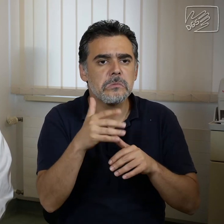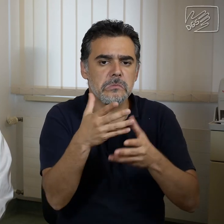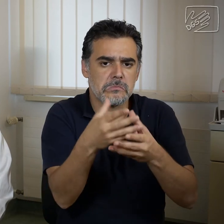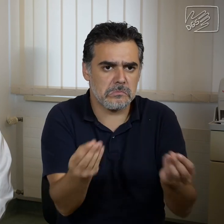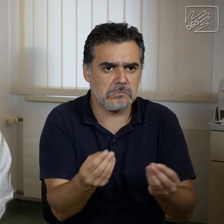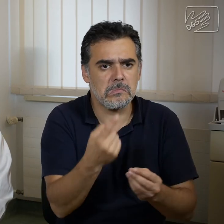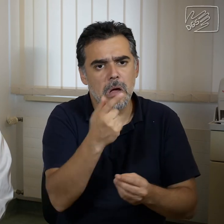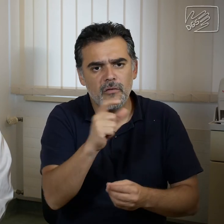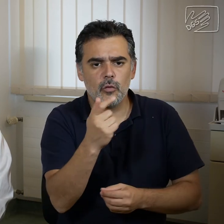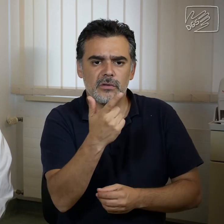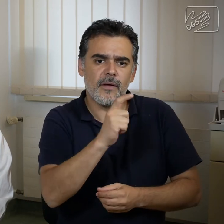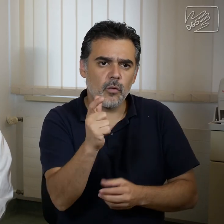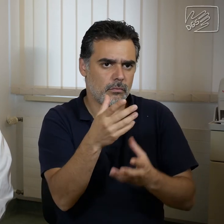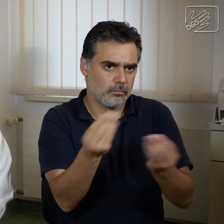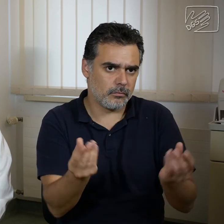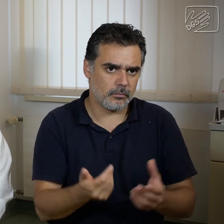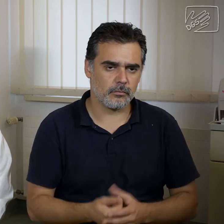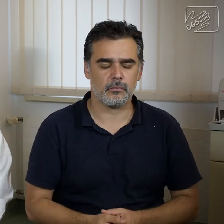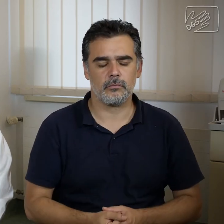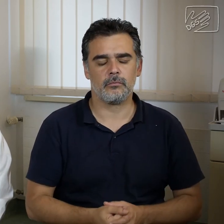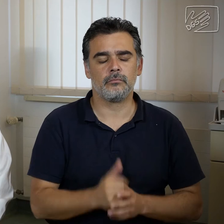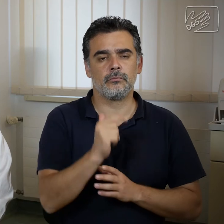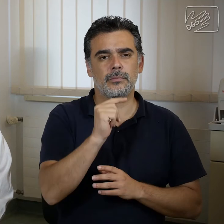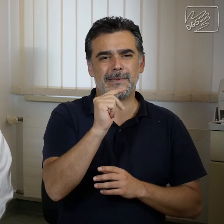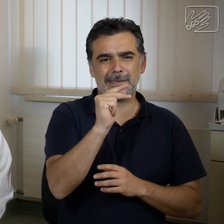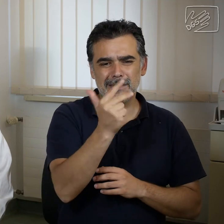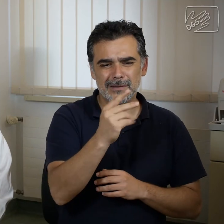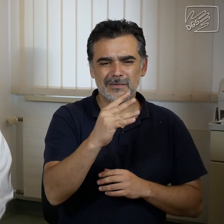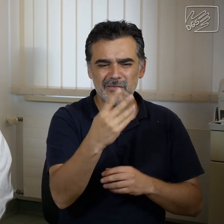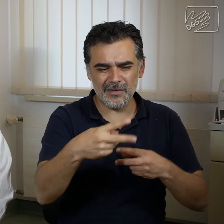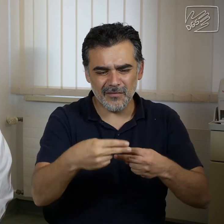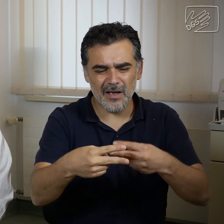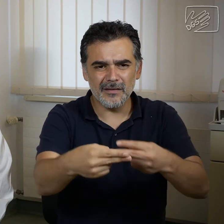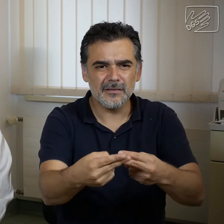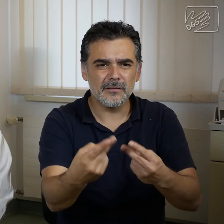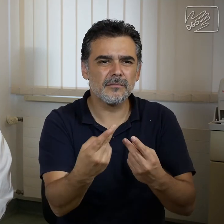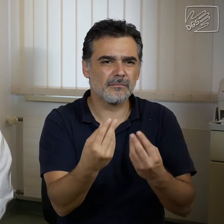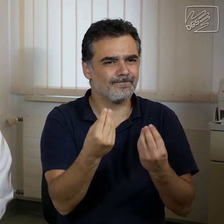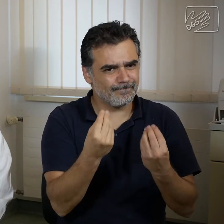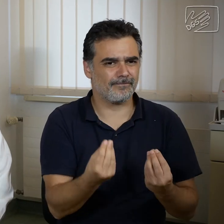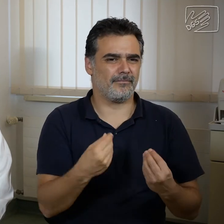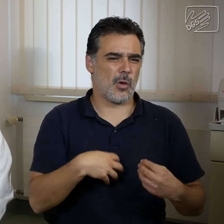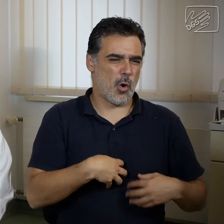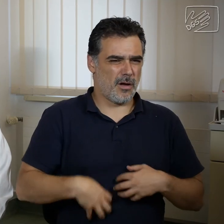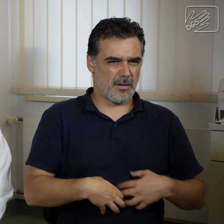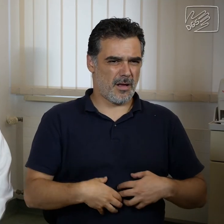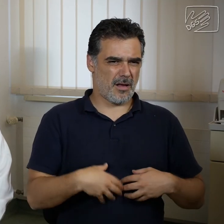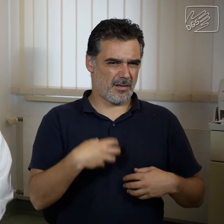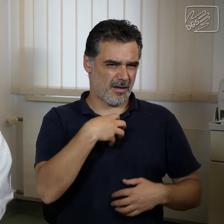Wochen. Die dritte Phase und die vierte Phase sind Erkrankungen der Organe und des wiederum ganzen